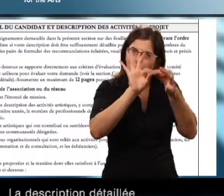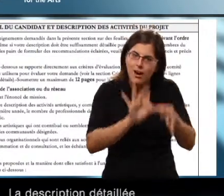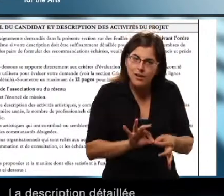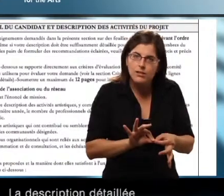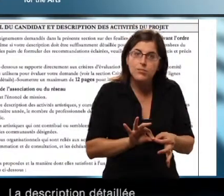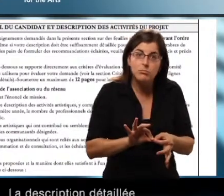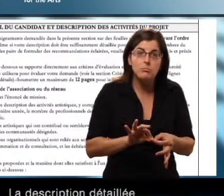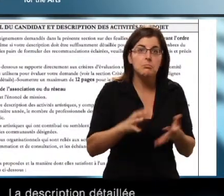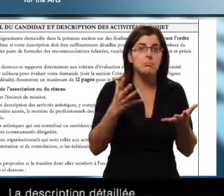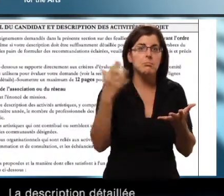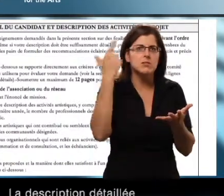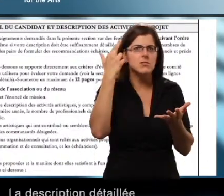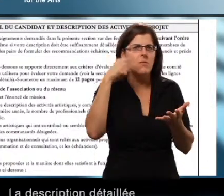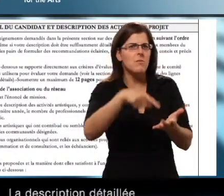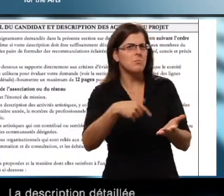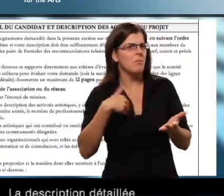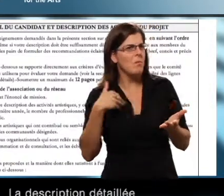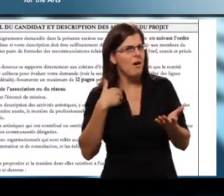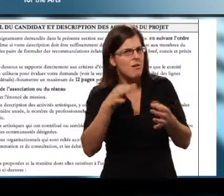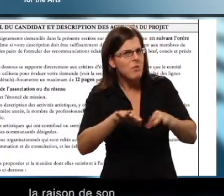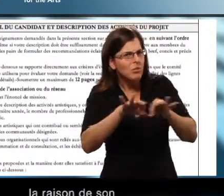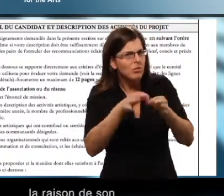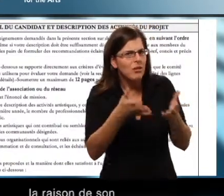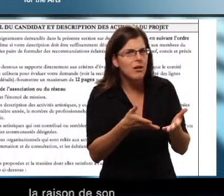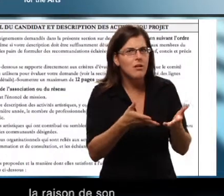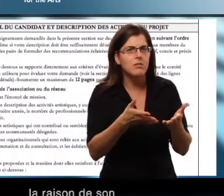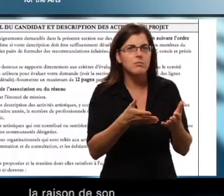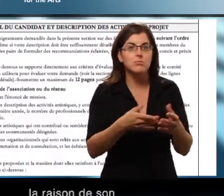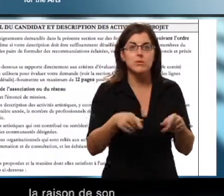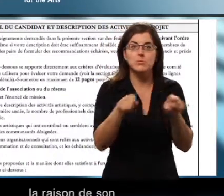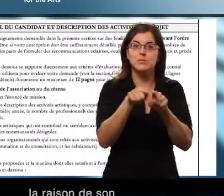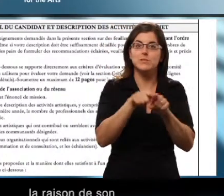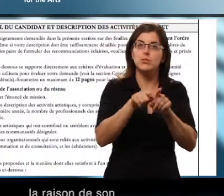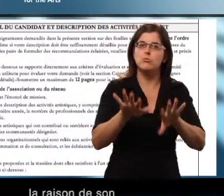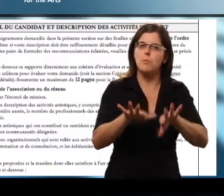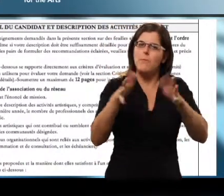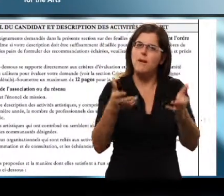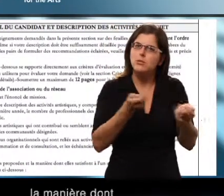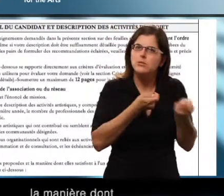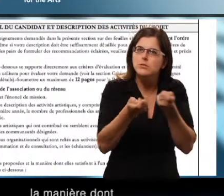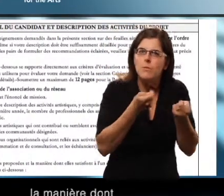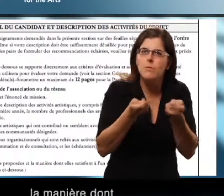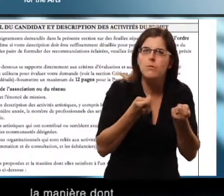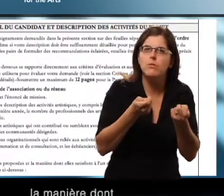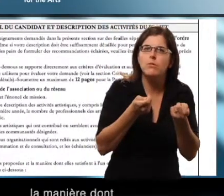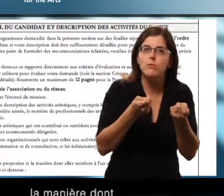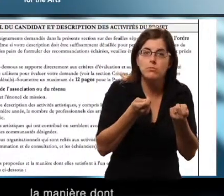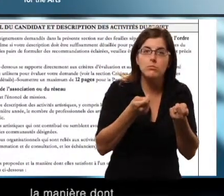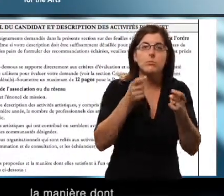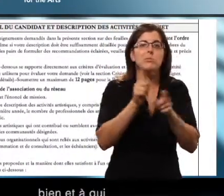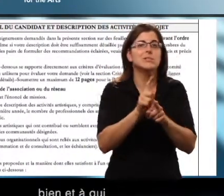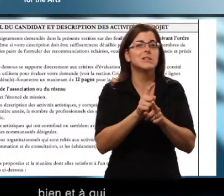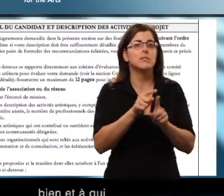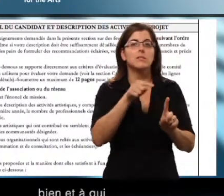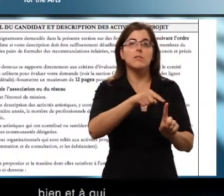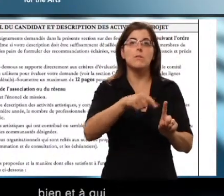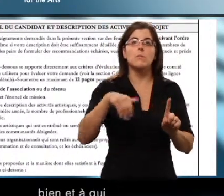projet proposé, la raison de son importance, la manière dont il sera mené à bien et à qui il